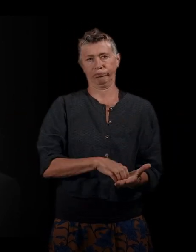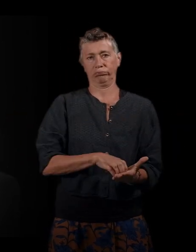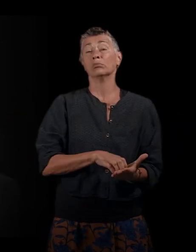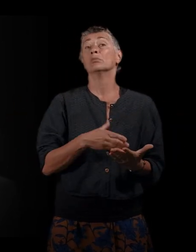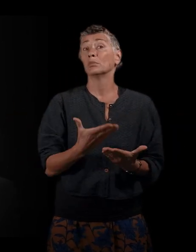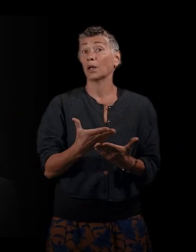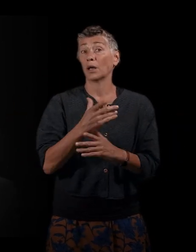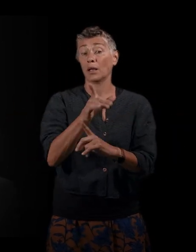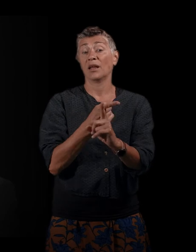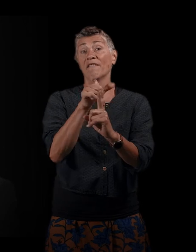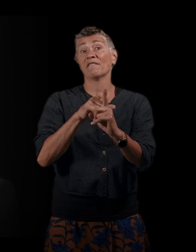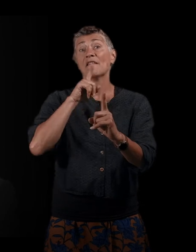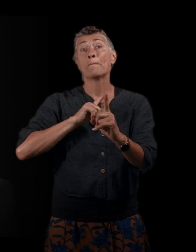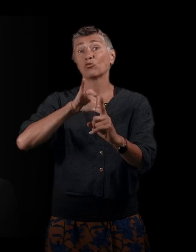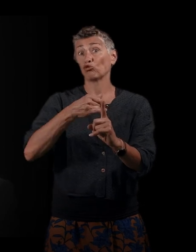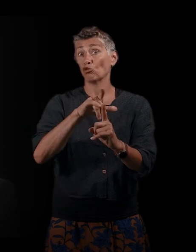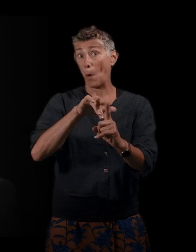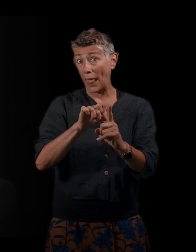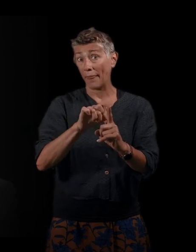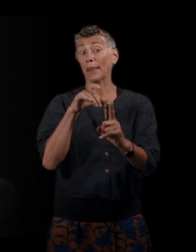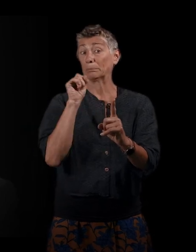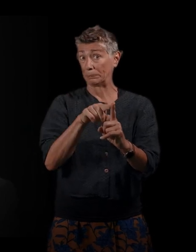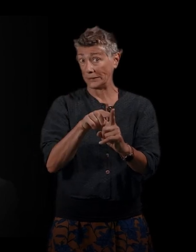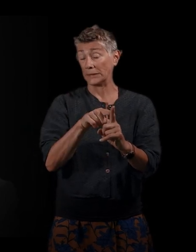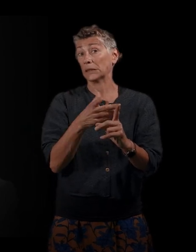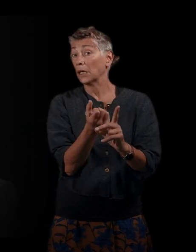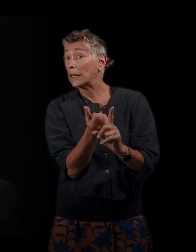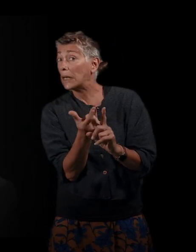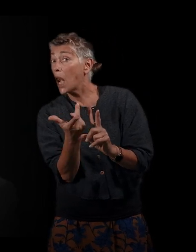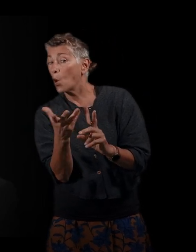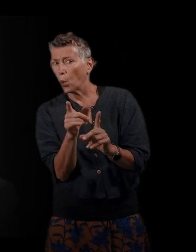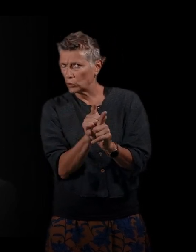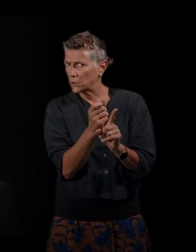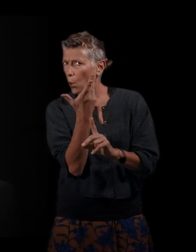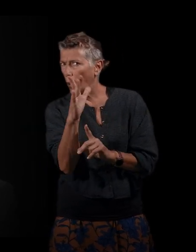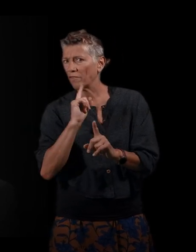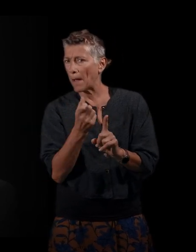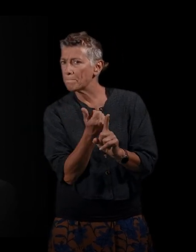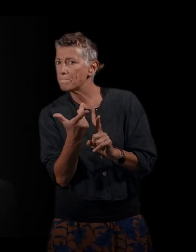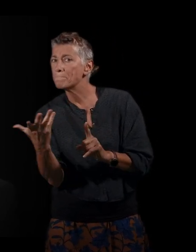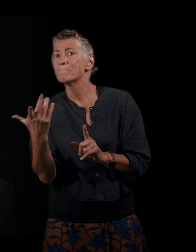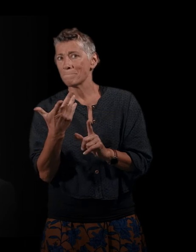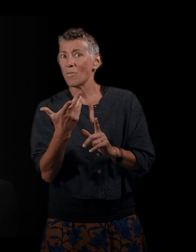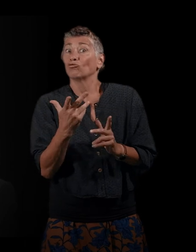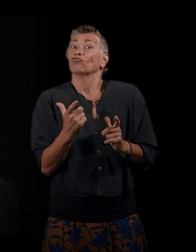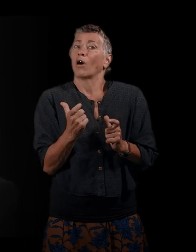rencontrées, il y en a eu beaucoup, mais parmi celles que j'ai rencontrées, il y en a quelques-unes que j'ai eu la chance de pouvoir suivre à